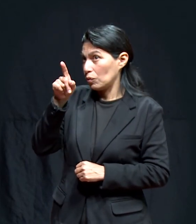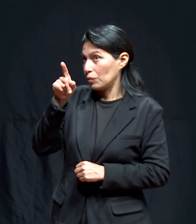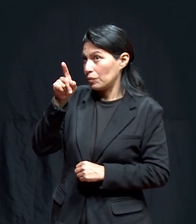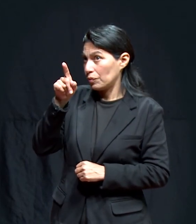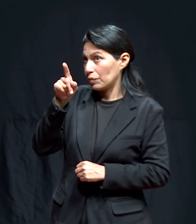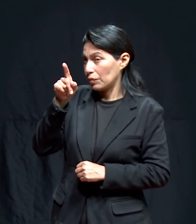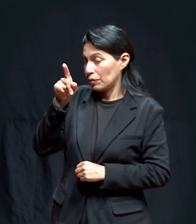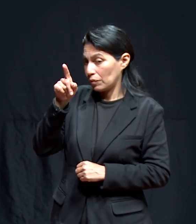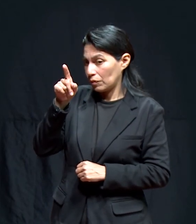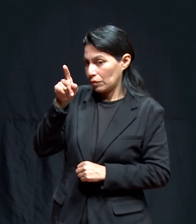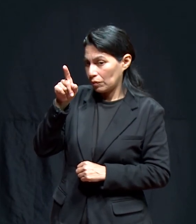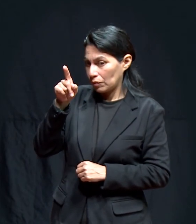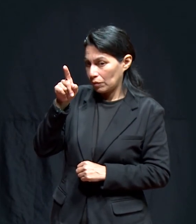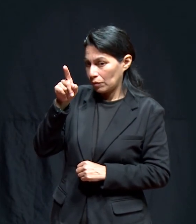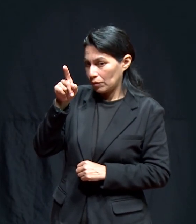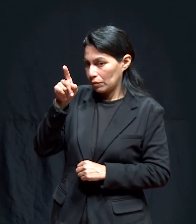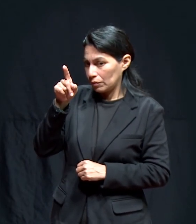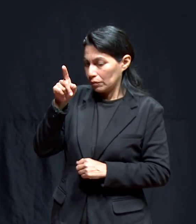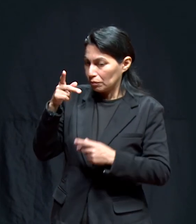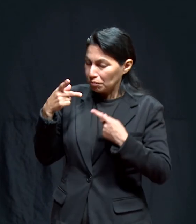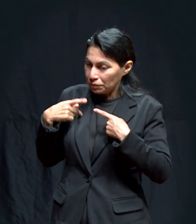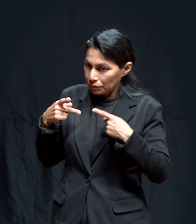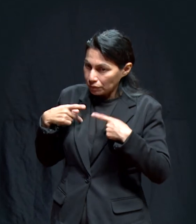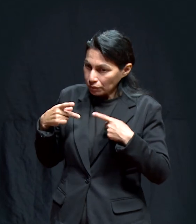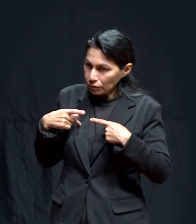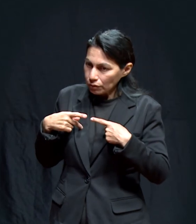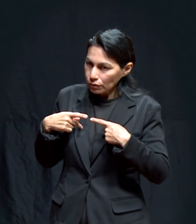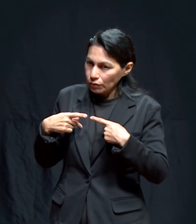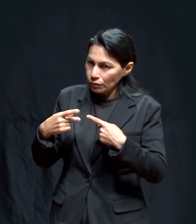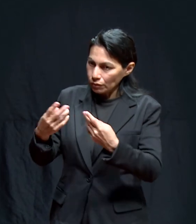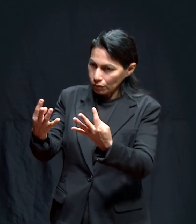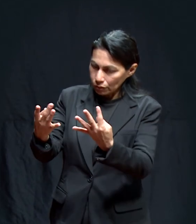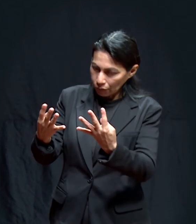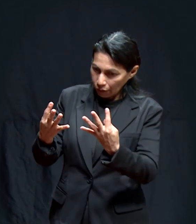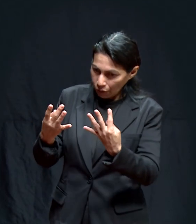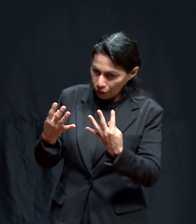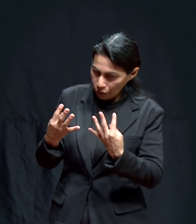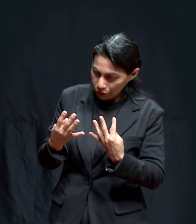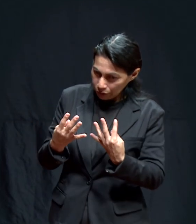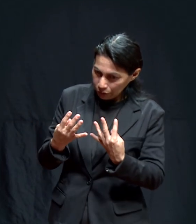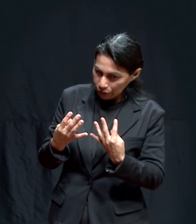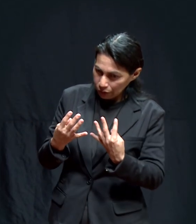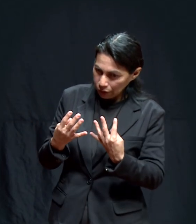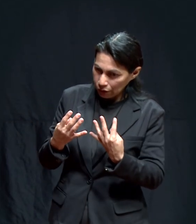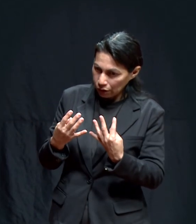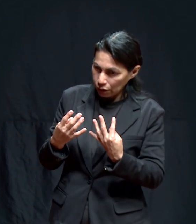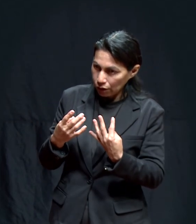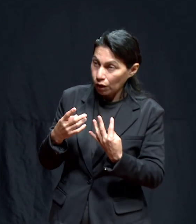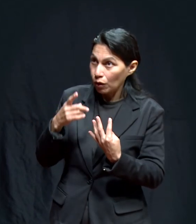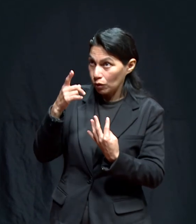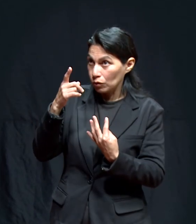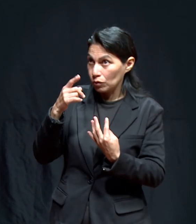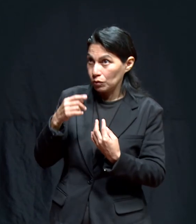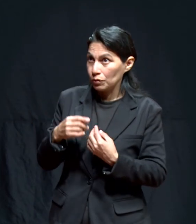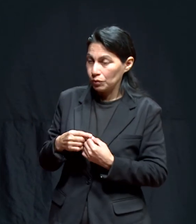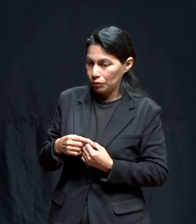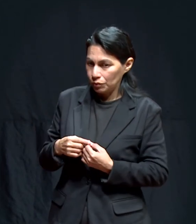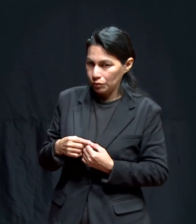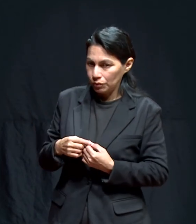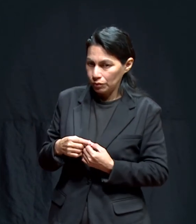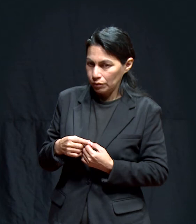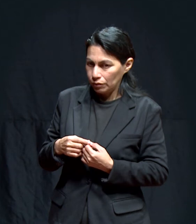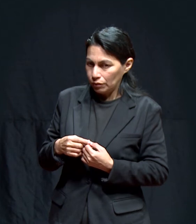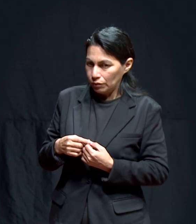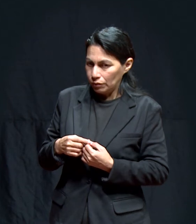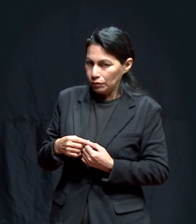digo tú vas a ser el que traigas a las personas me capacite porque